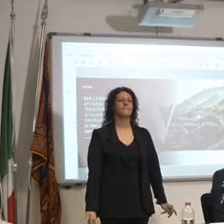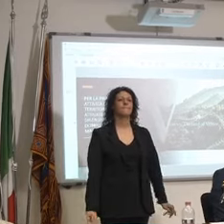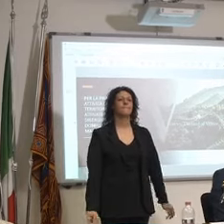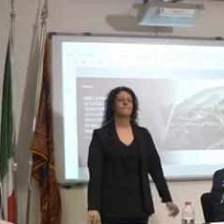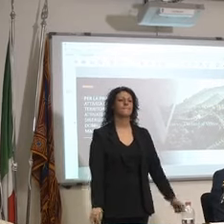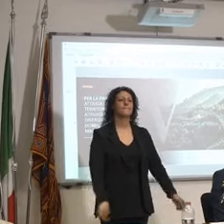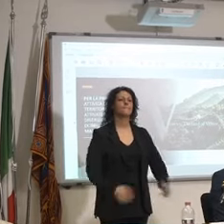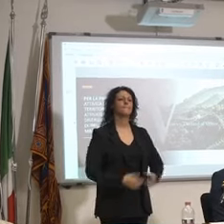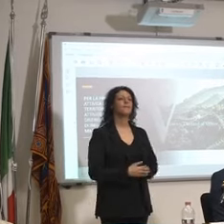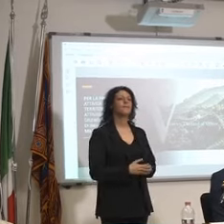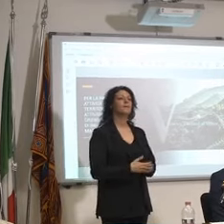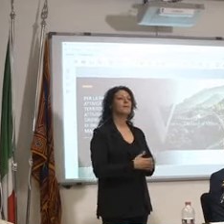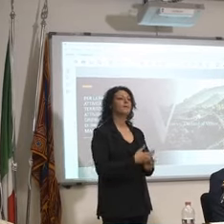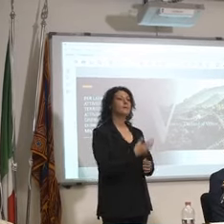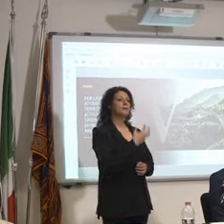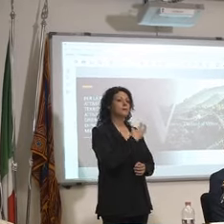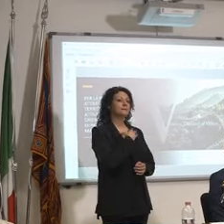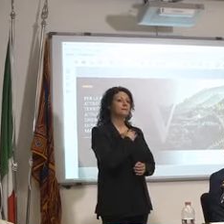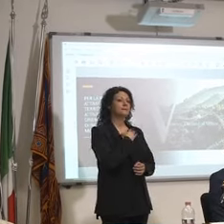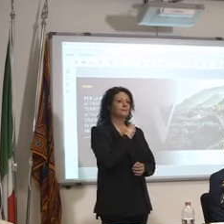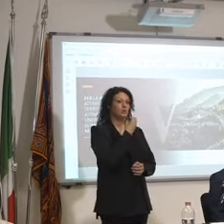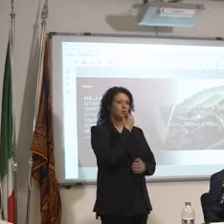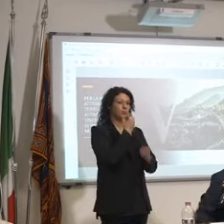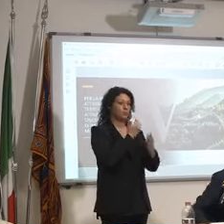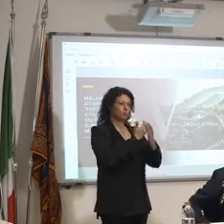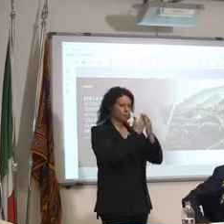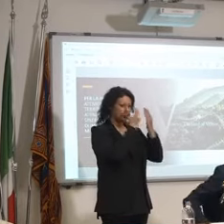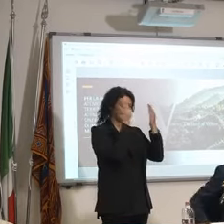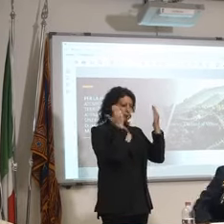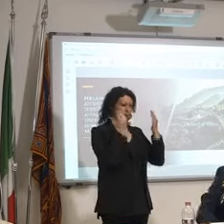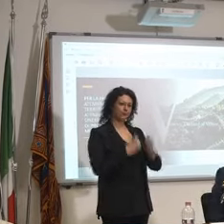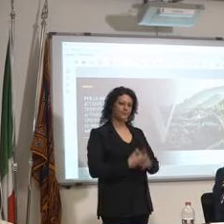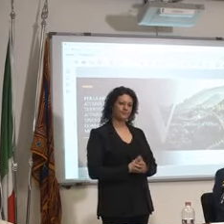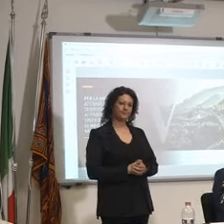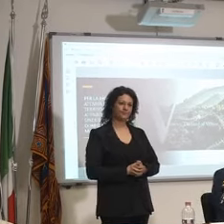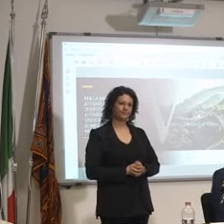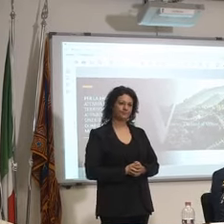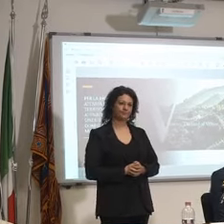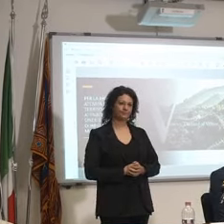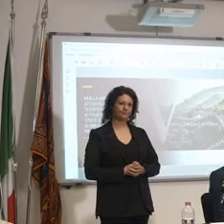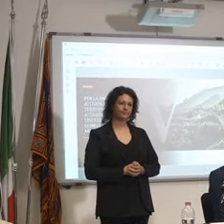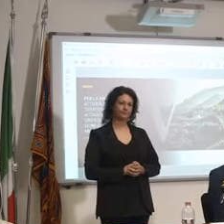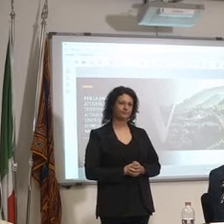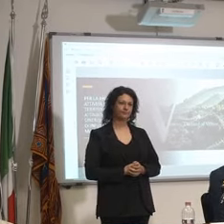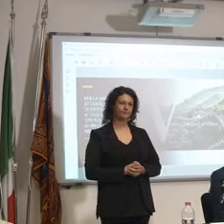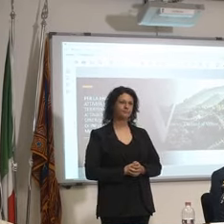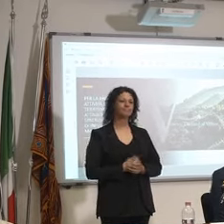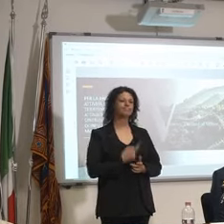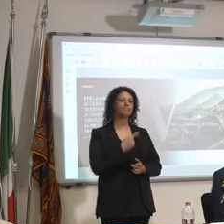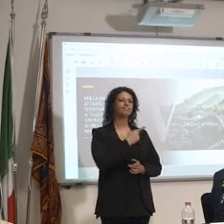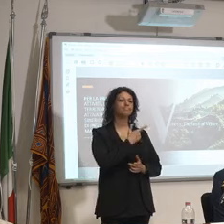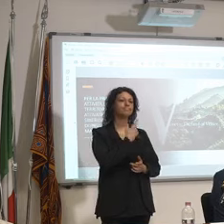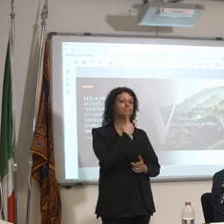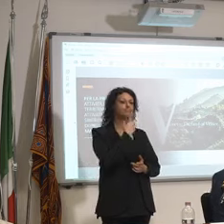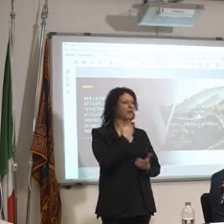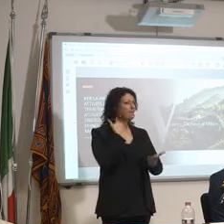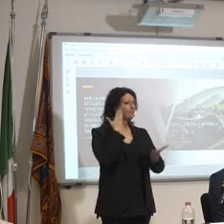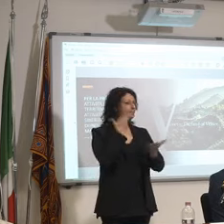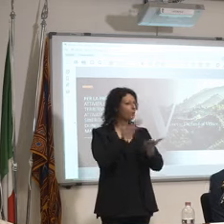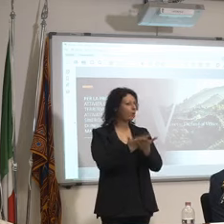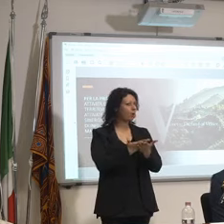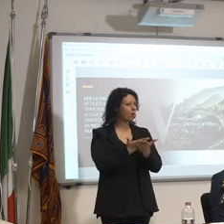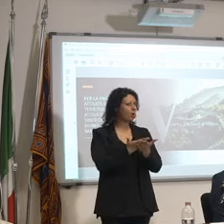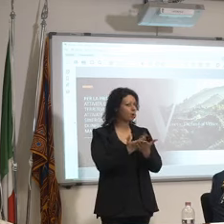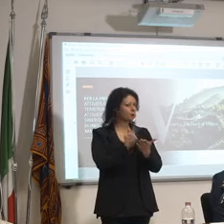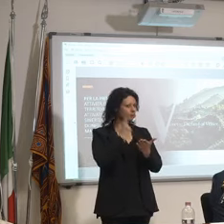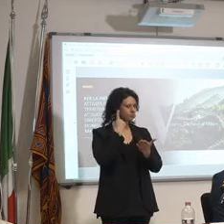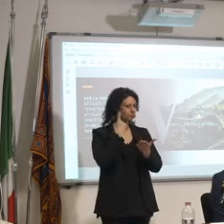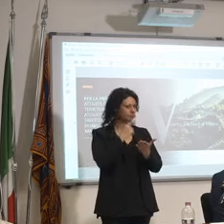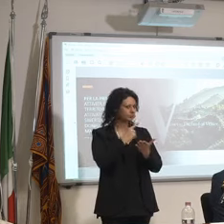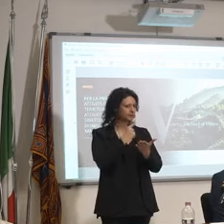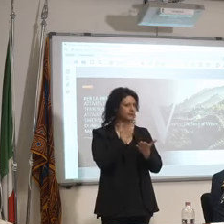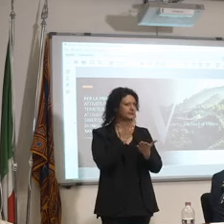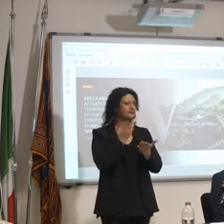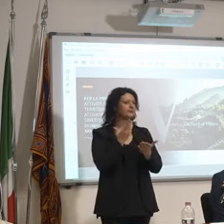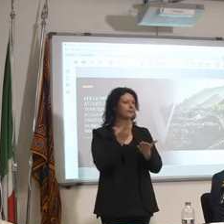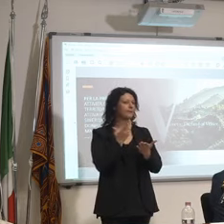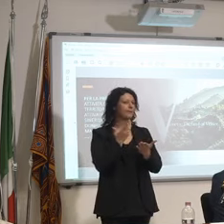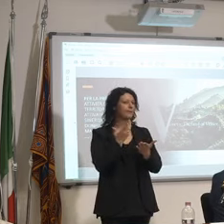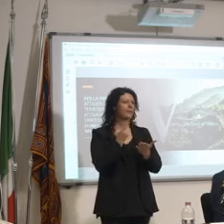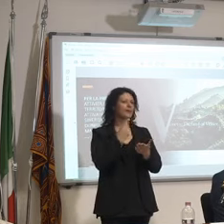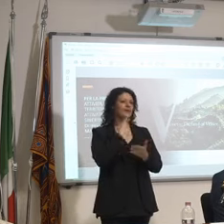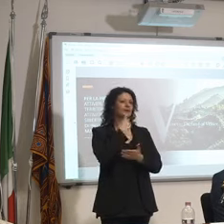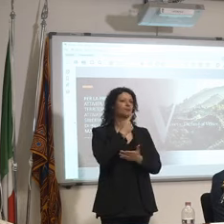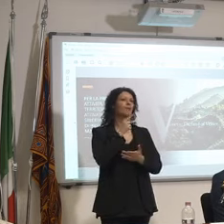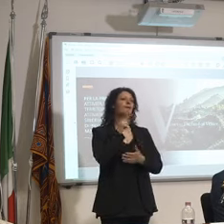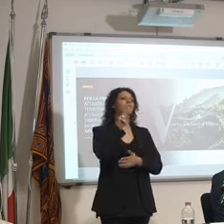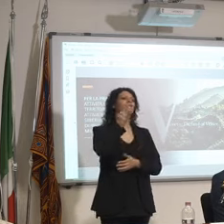Assessore buongiorno nella sua proposta di coinvolgere in questo pacchetto chiamiamo così